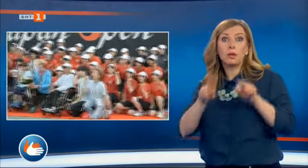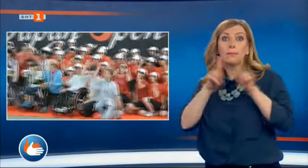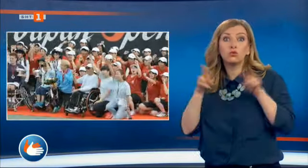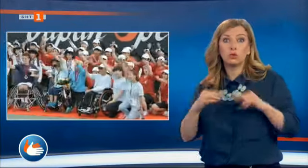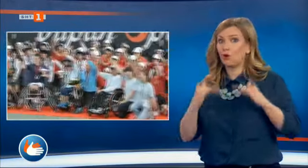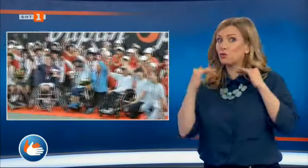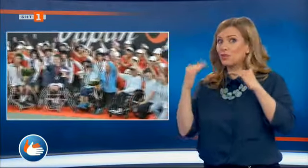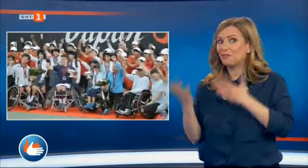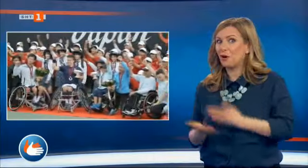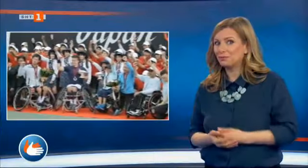равнище.